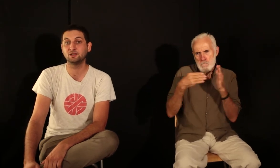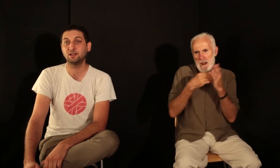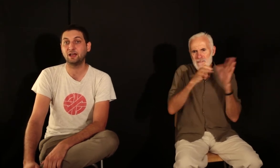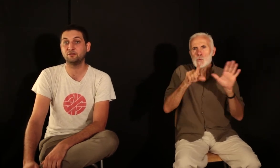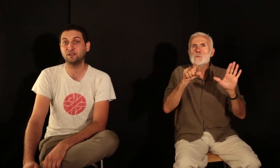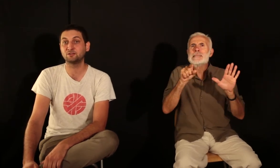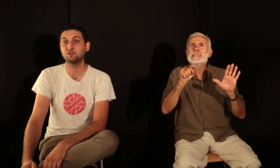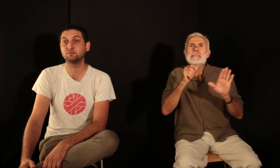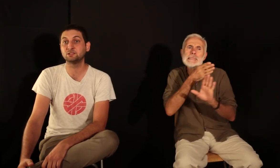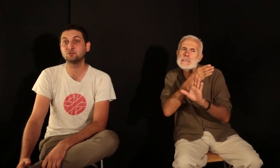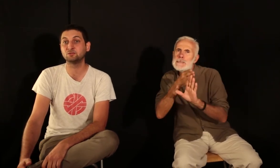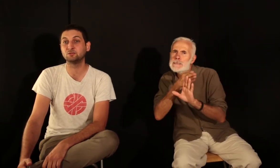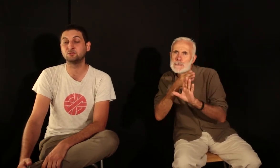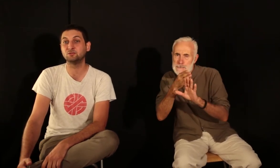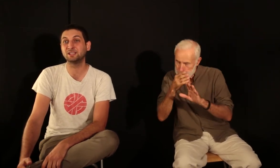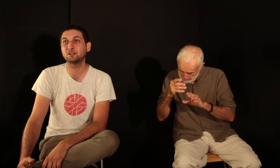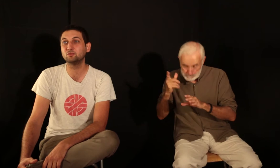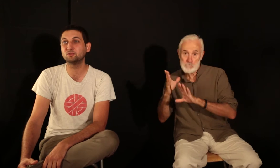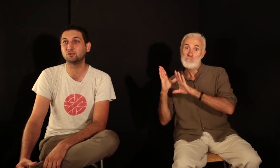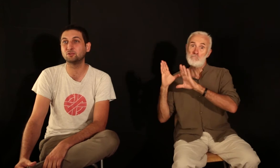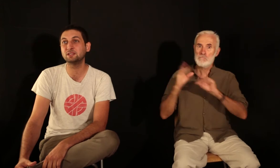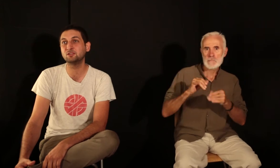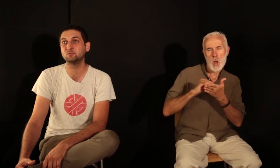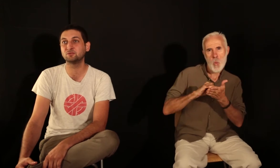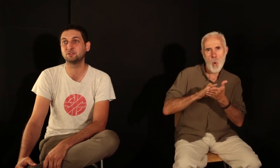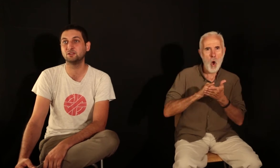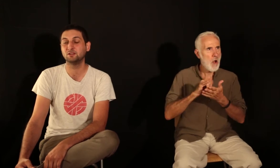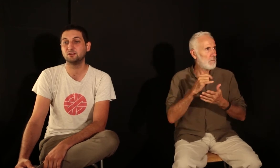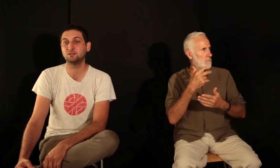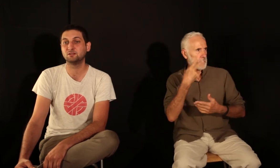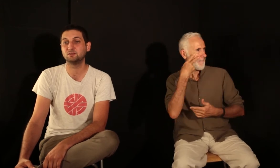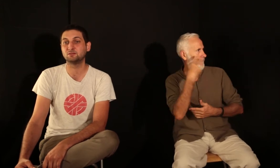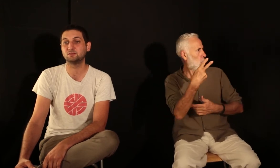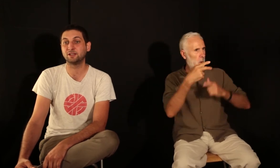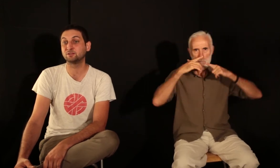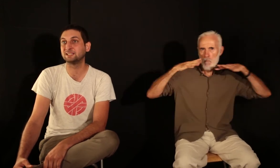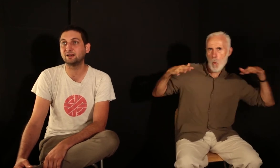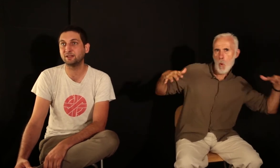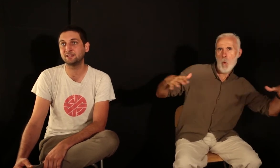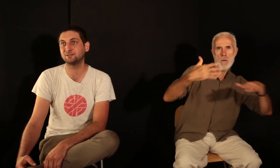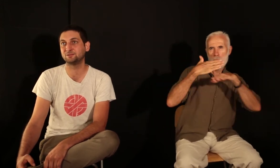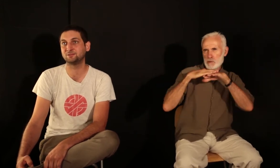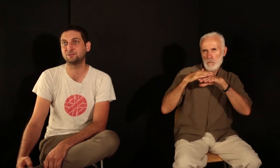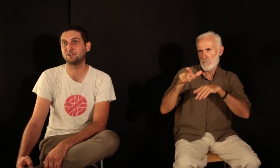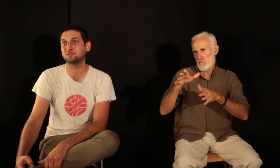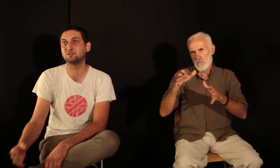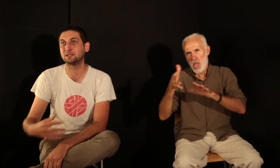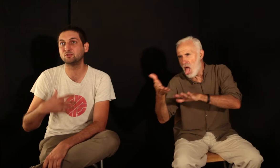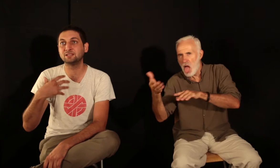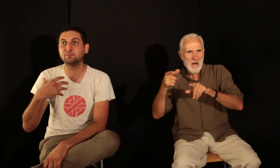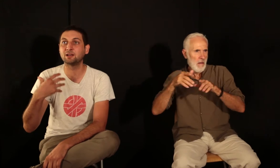avec l'ambition de décrire le monde, de chroniquer le monde dans ses travers, aussi dans sa beauté, par